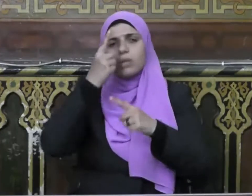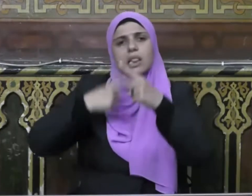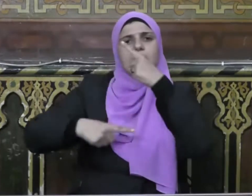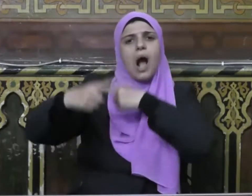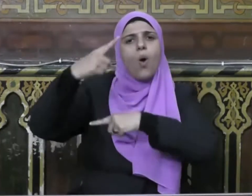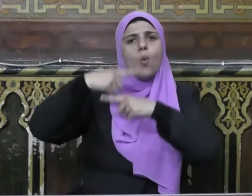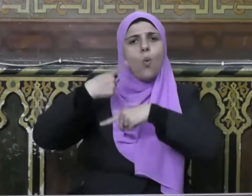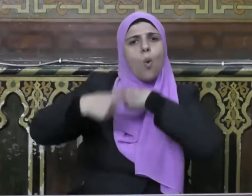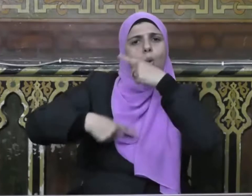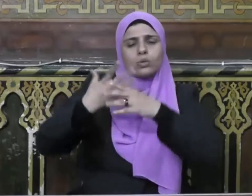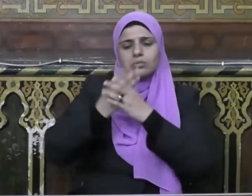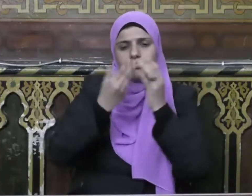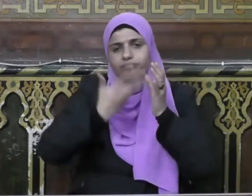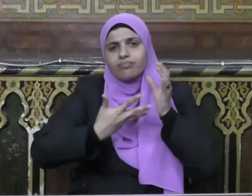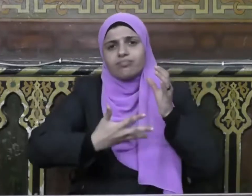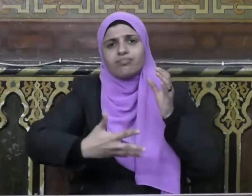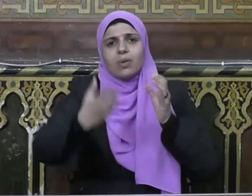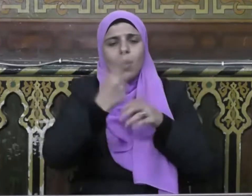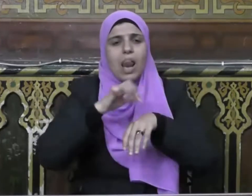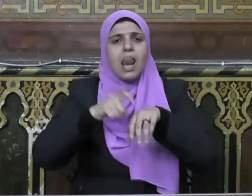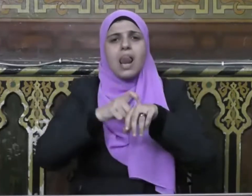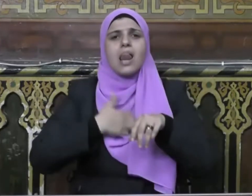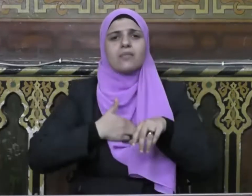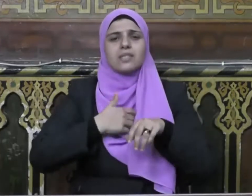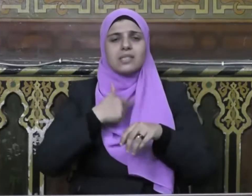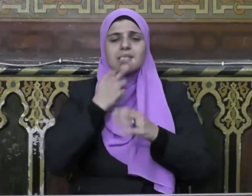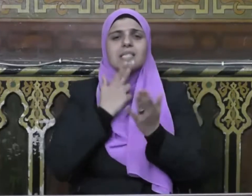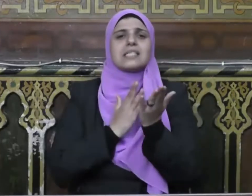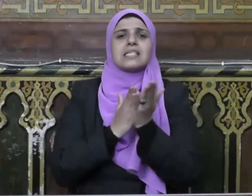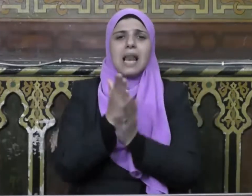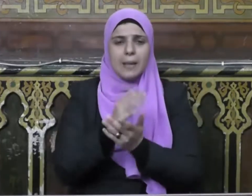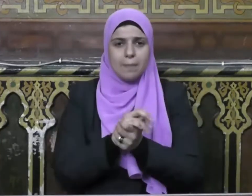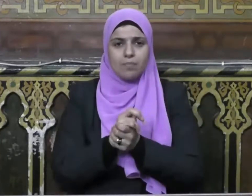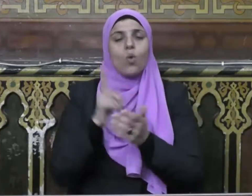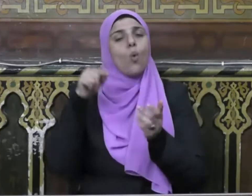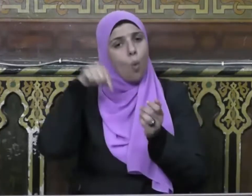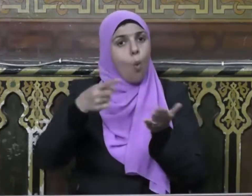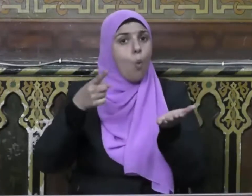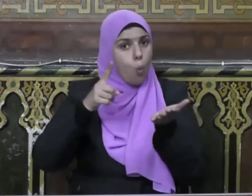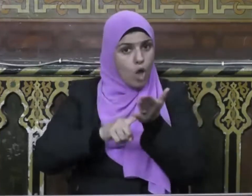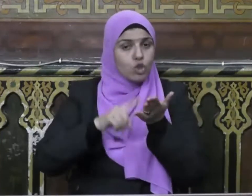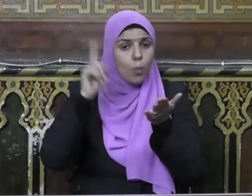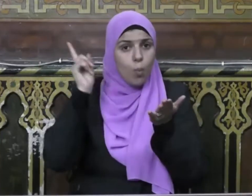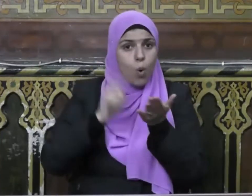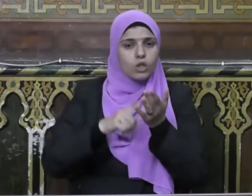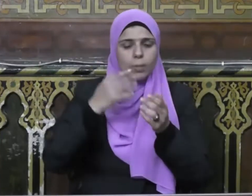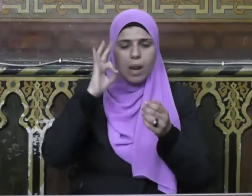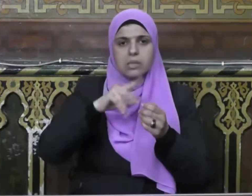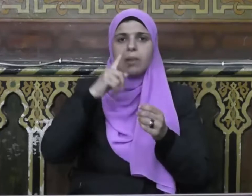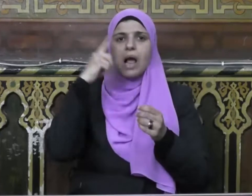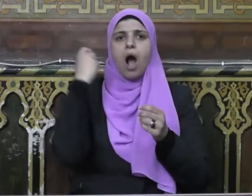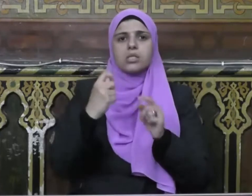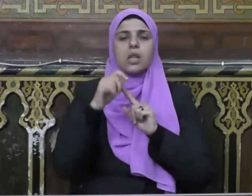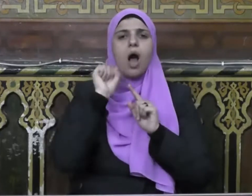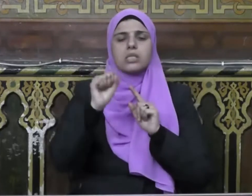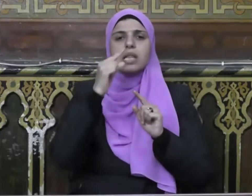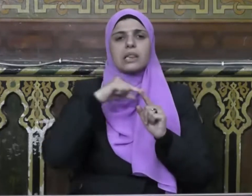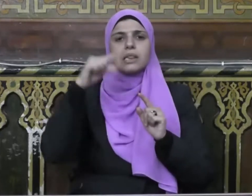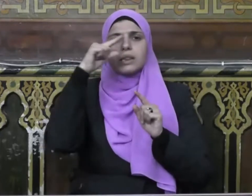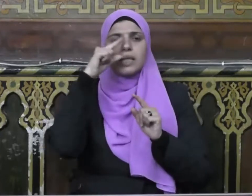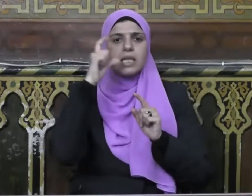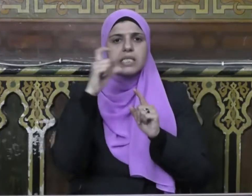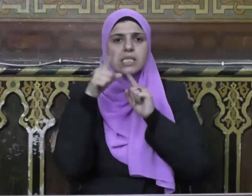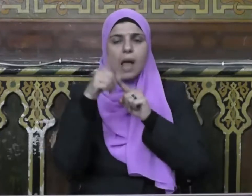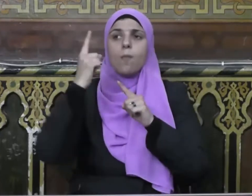فطرة جبلت عليها النفس البشرية السليمة وهو واجب يؤصله الدين